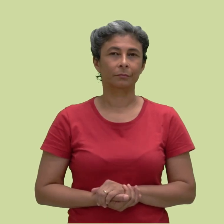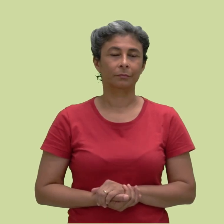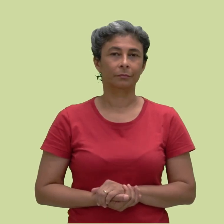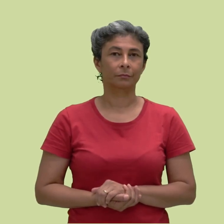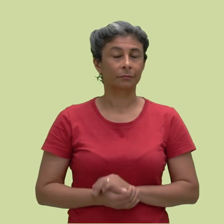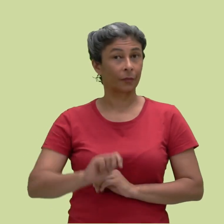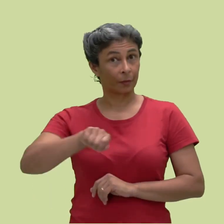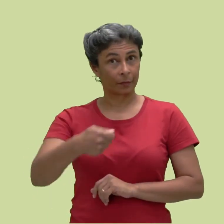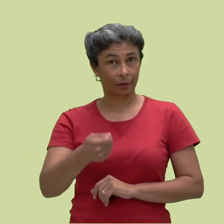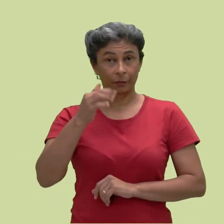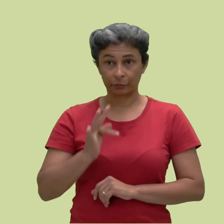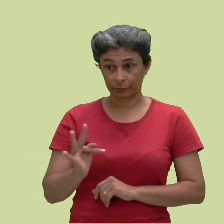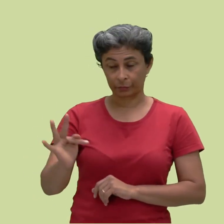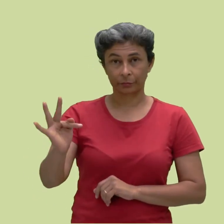Para marcar o futuro